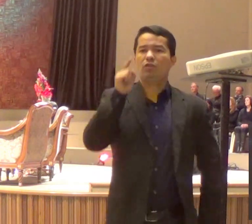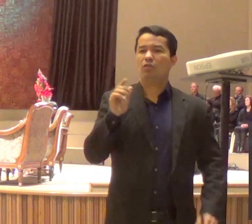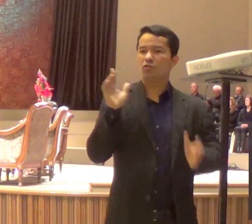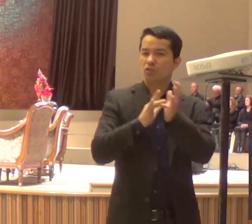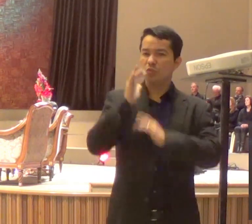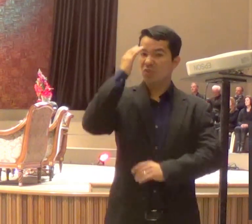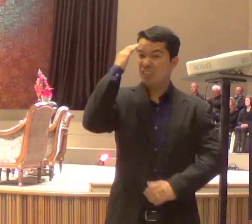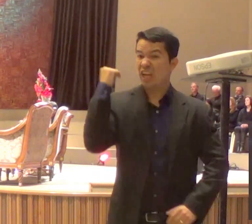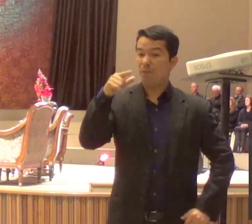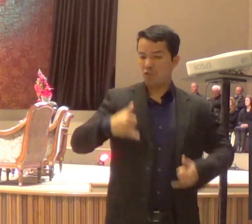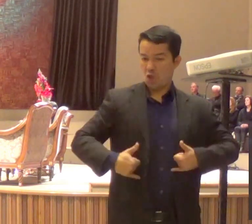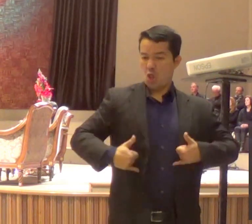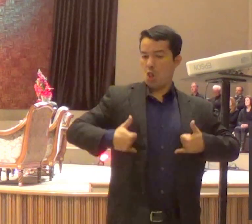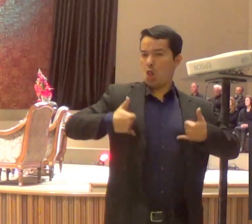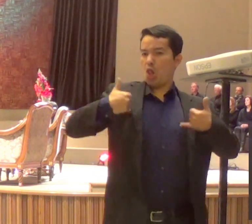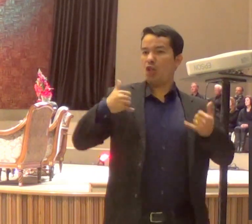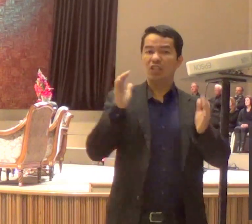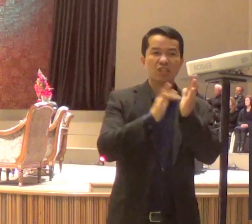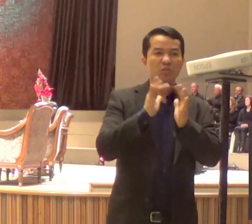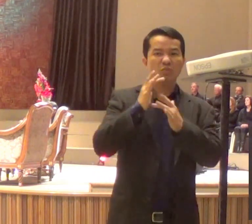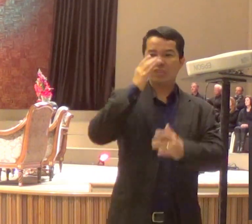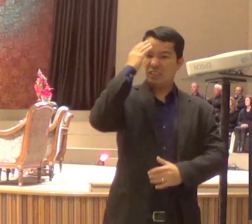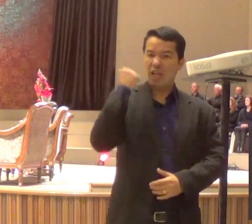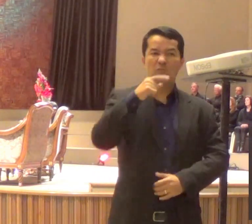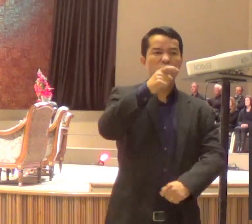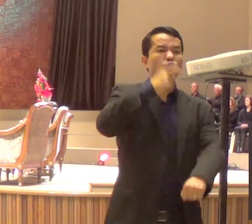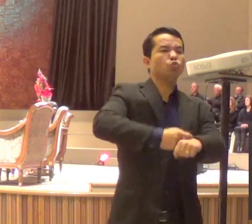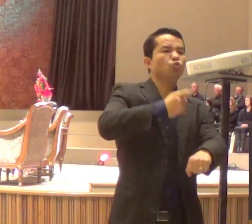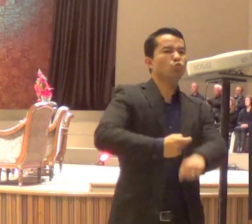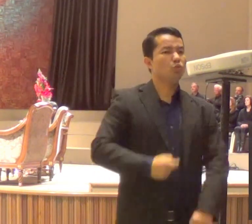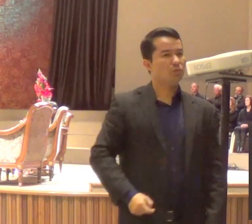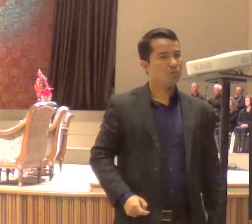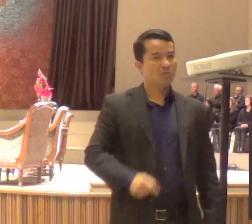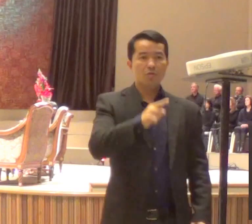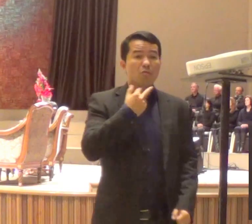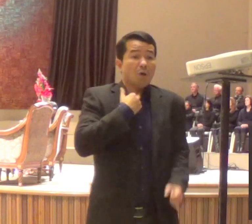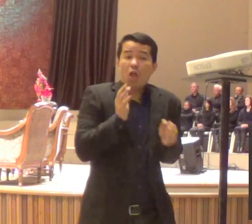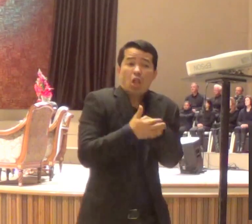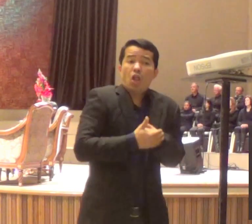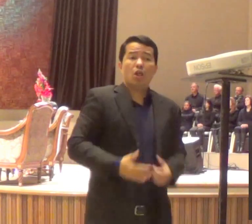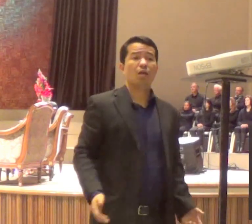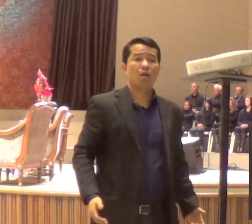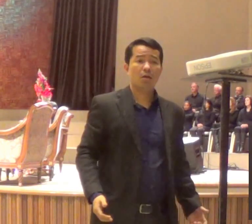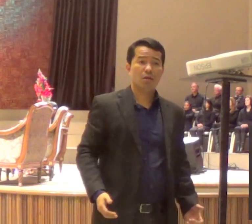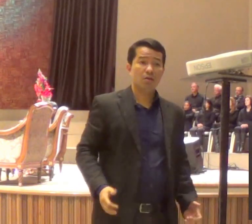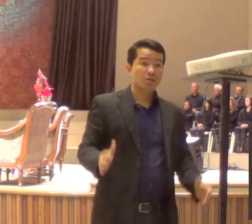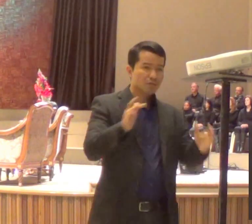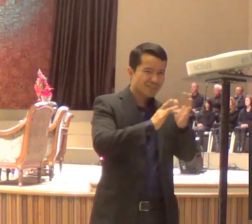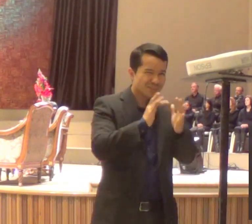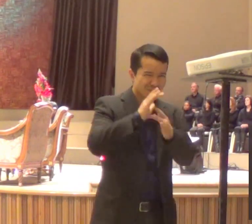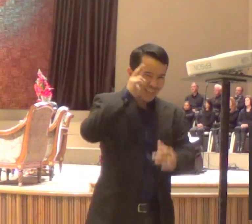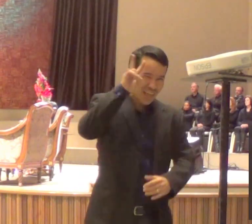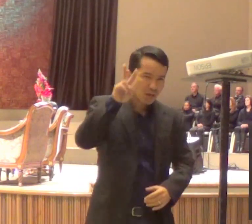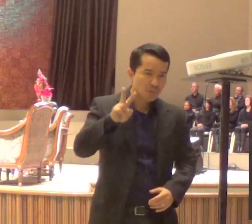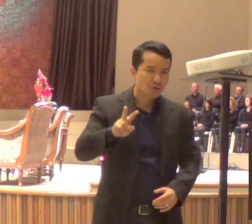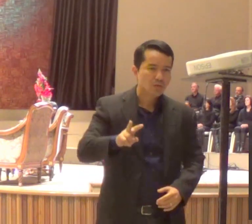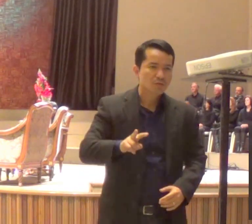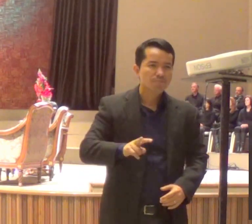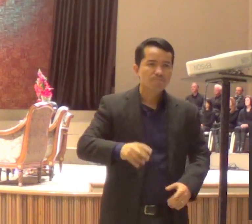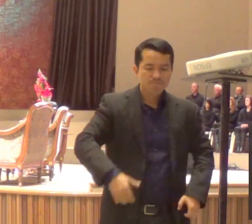eu sou o Senhor, vesti a toalha, peguei a toalha, vesti o avental, e lavei os pés